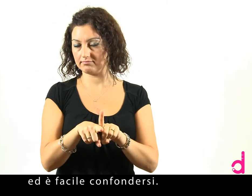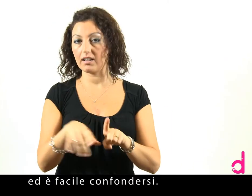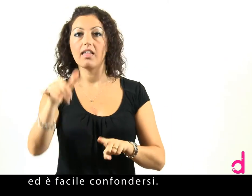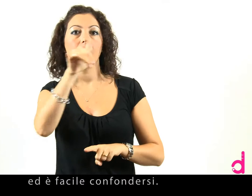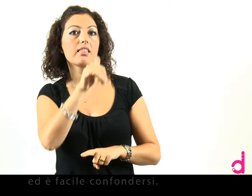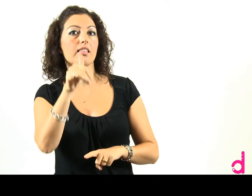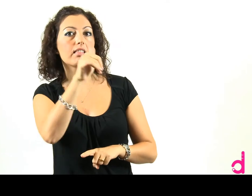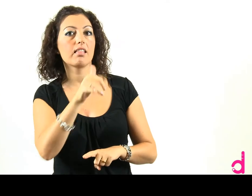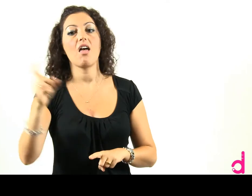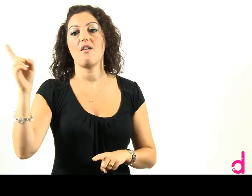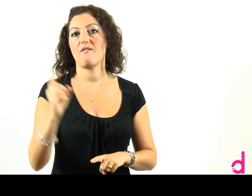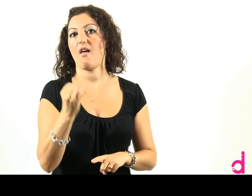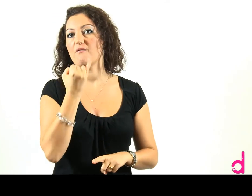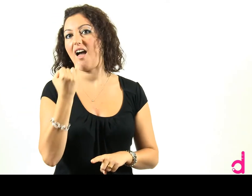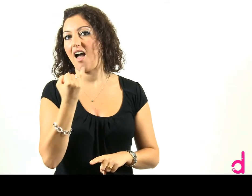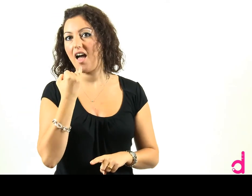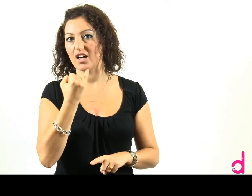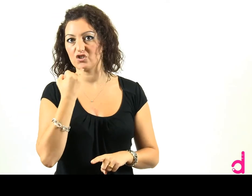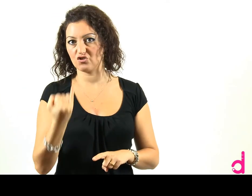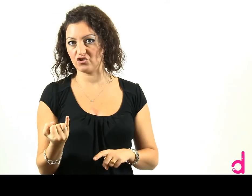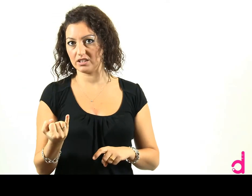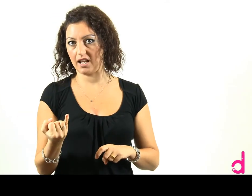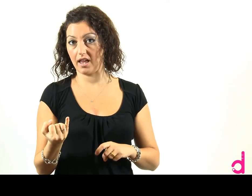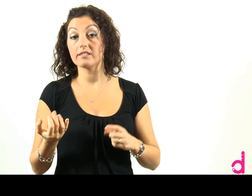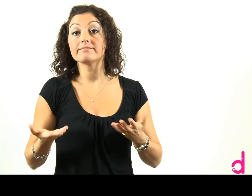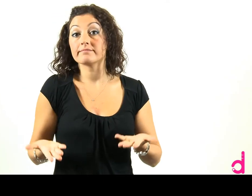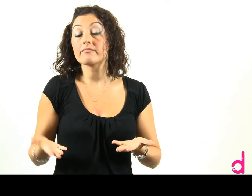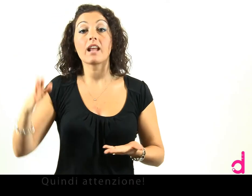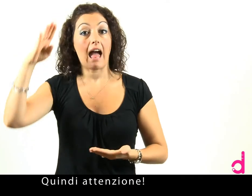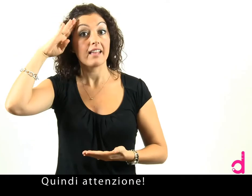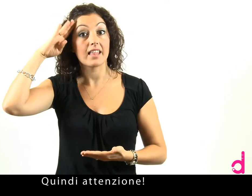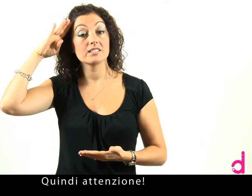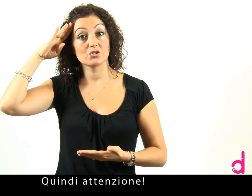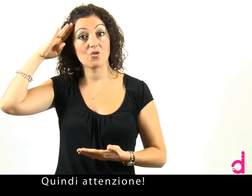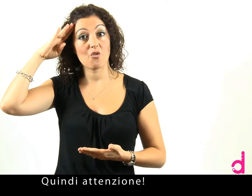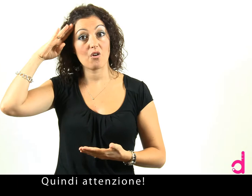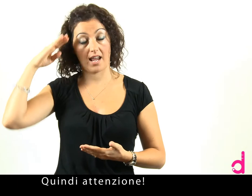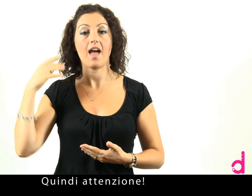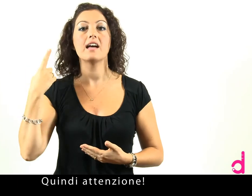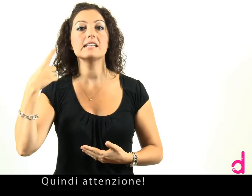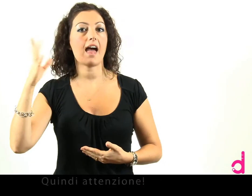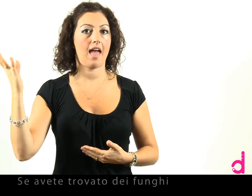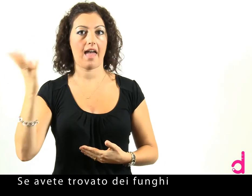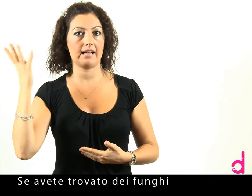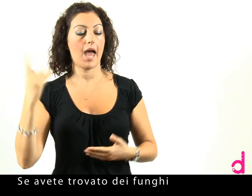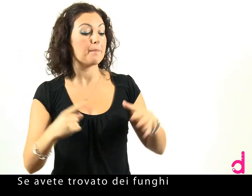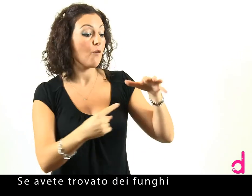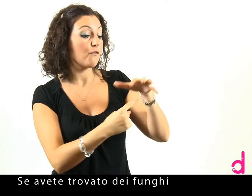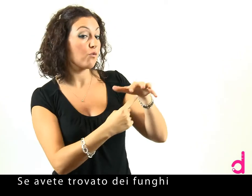quindi attenzione, se avete trovato dei